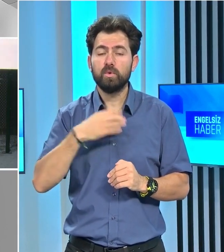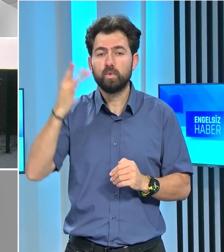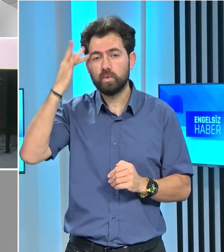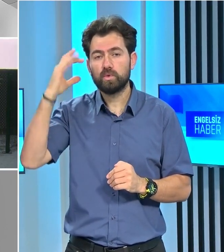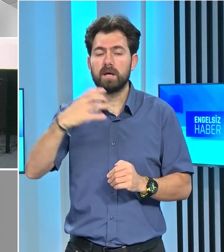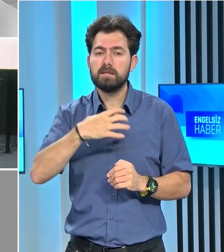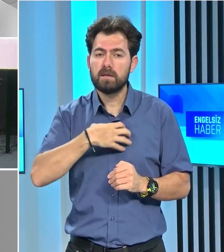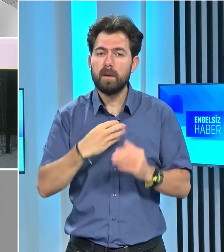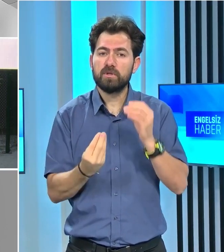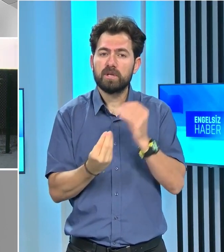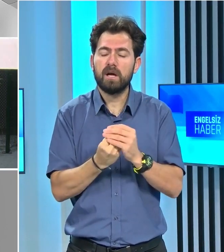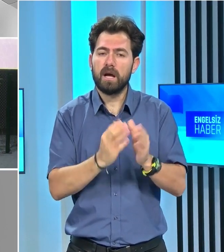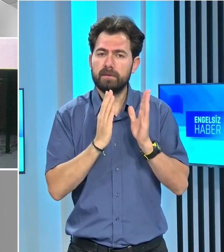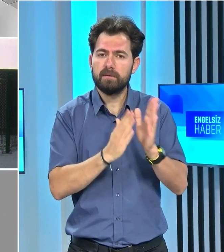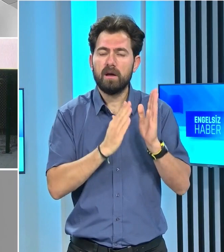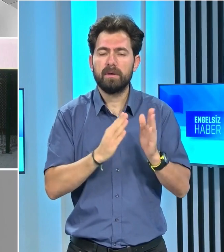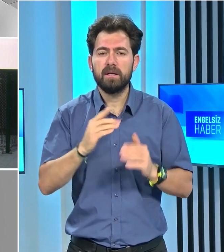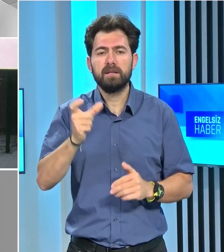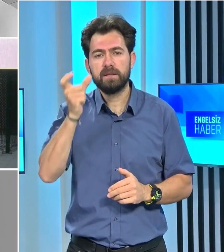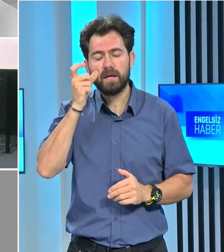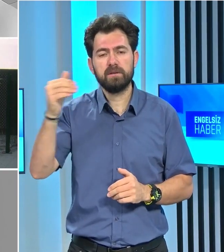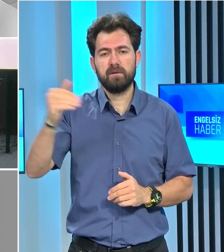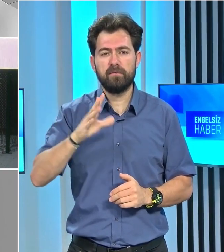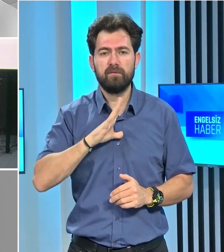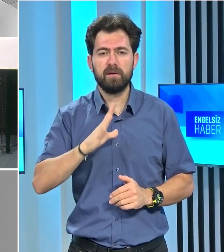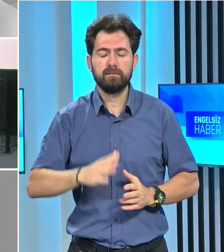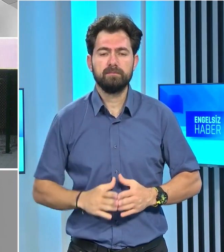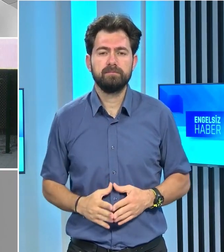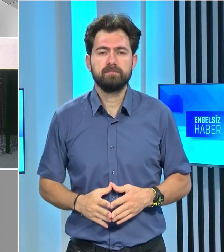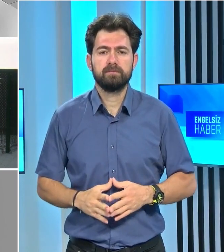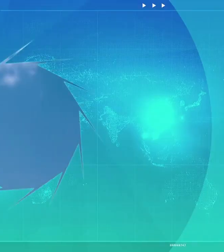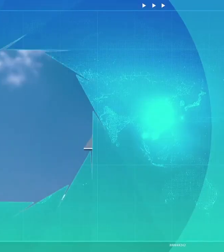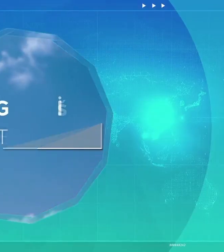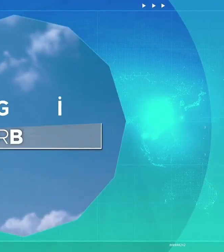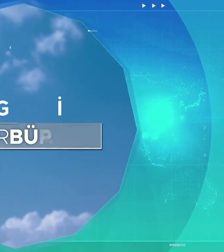kendi kültürüne sahip çıkarak sürdürdüğüne dikkat çekti.